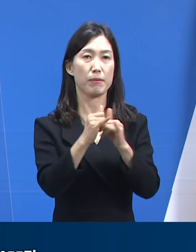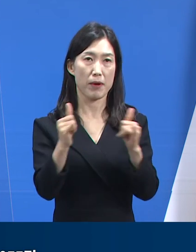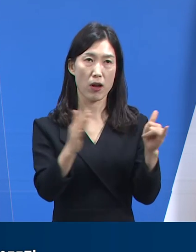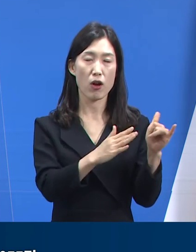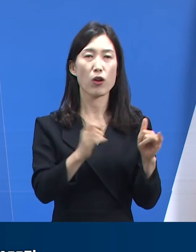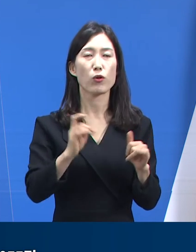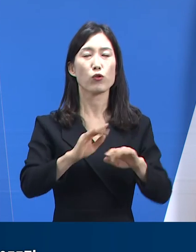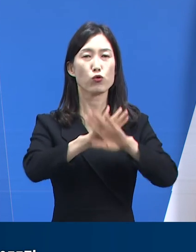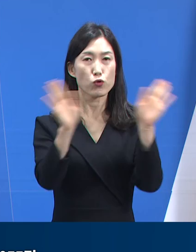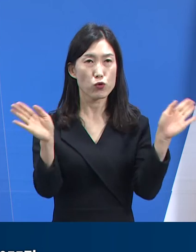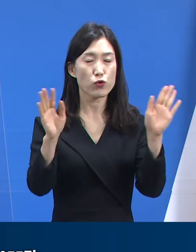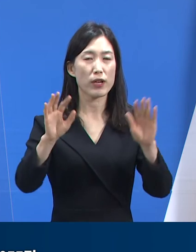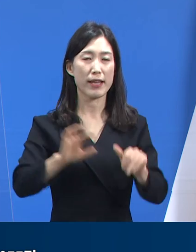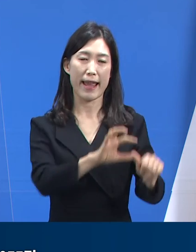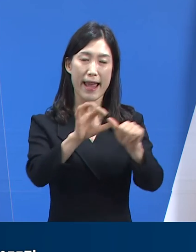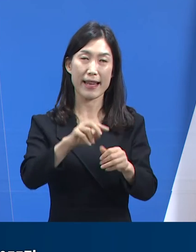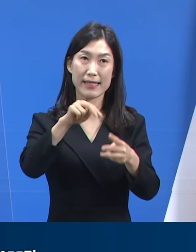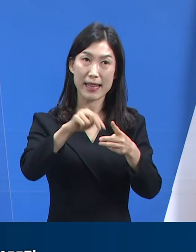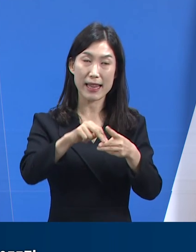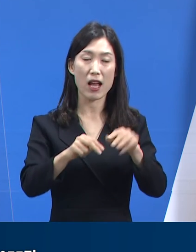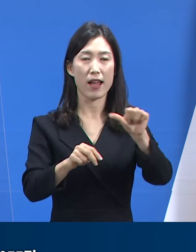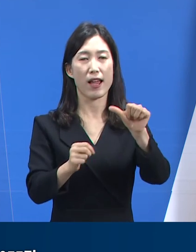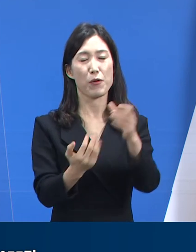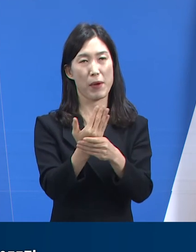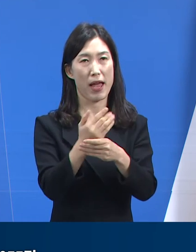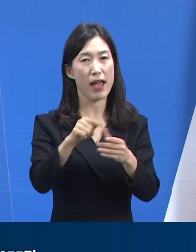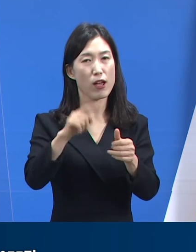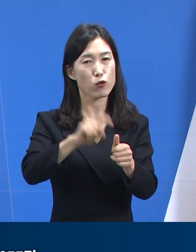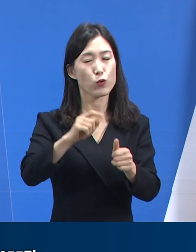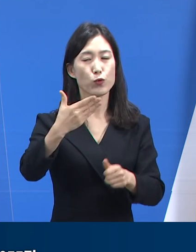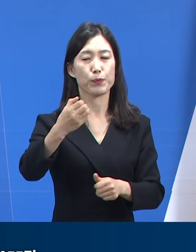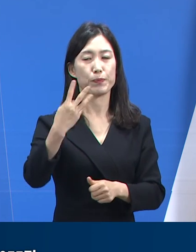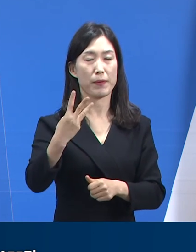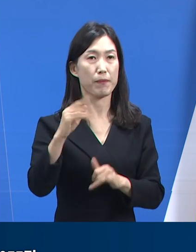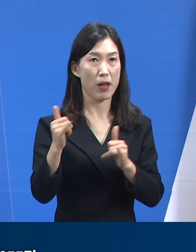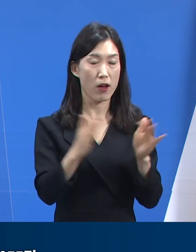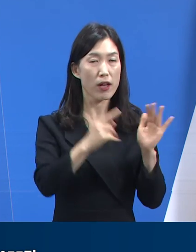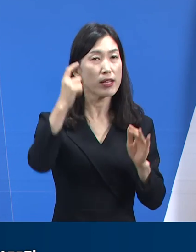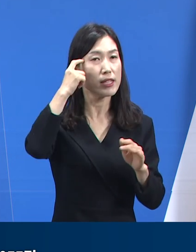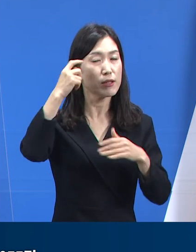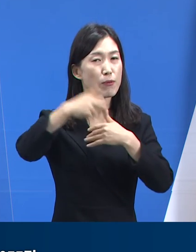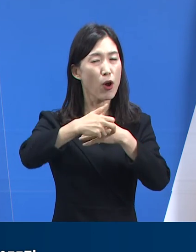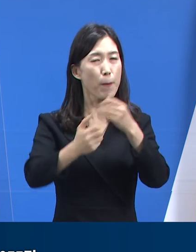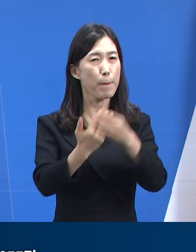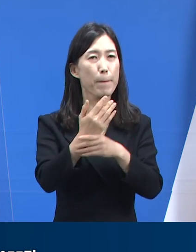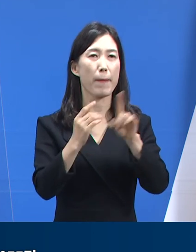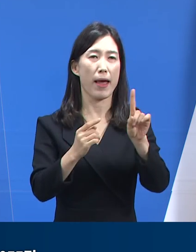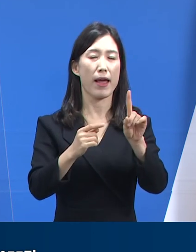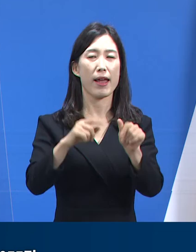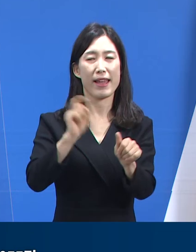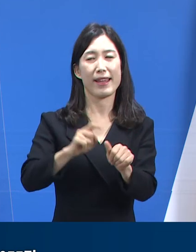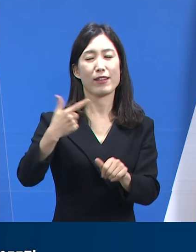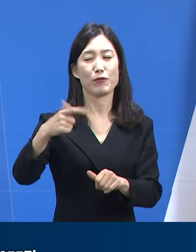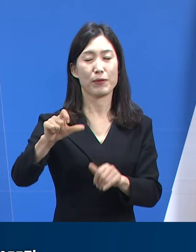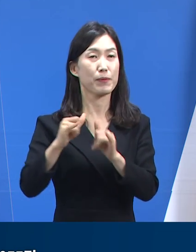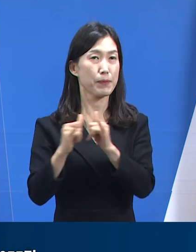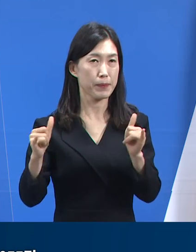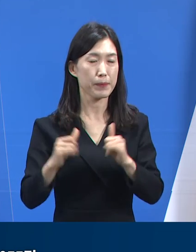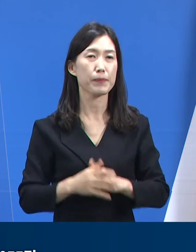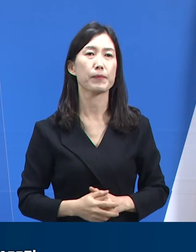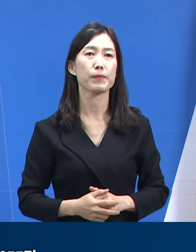주간보호센터 5건에 93명, 정신병원 1건에 65명 순으로 나타났습니다.